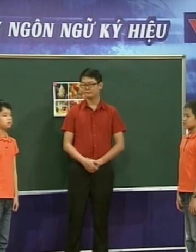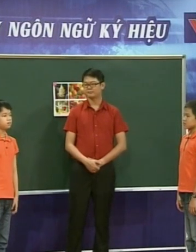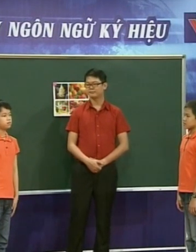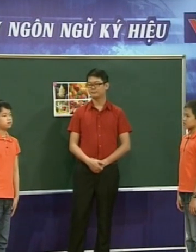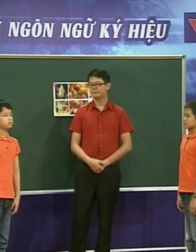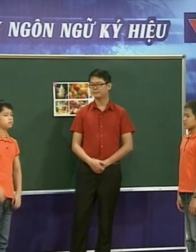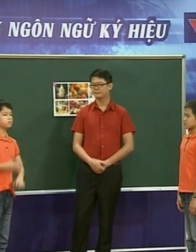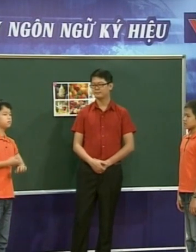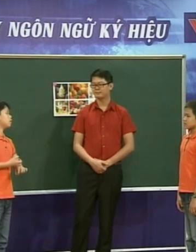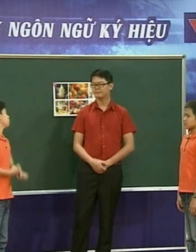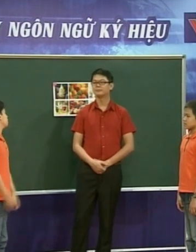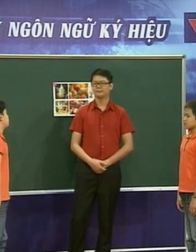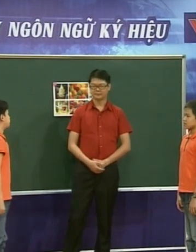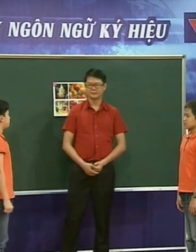Em tranh giành đồ của chị là không ngoan rồi